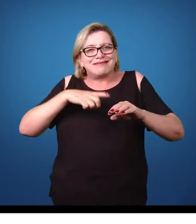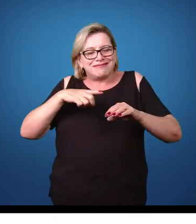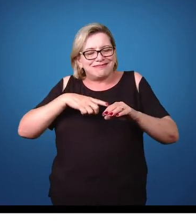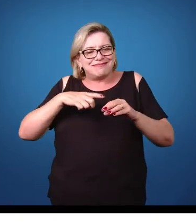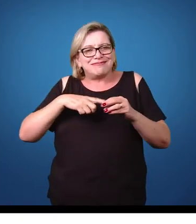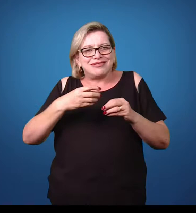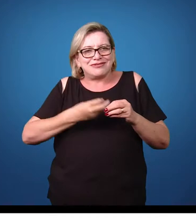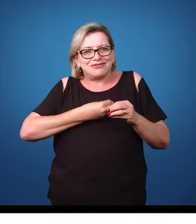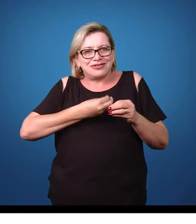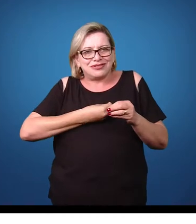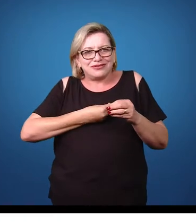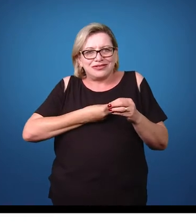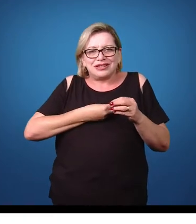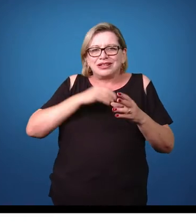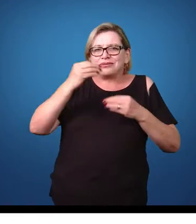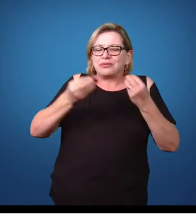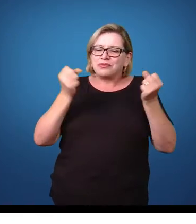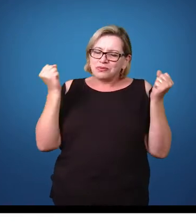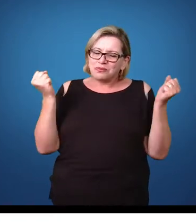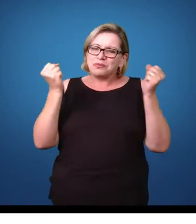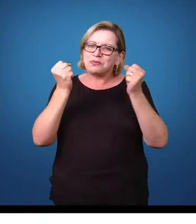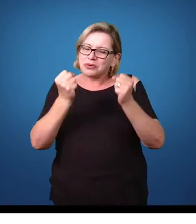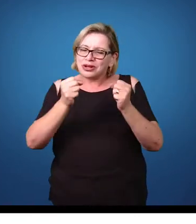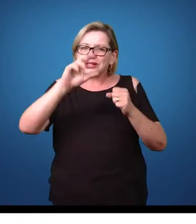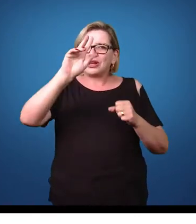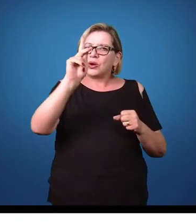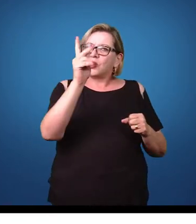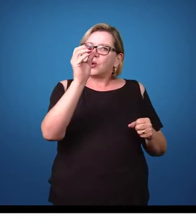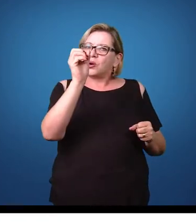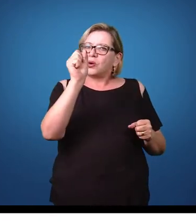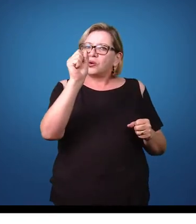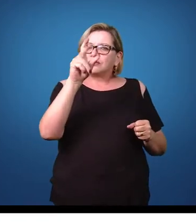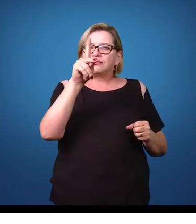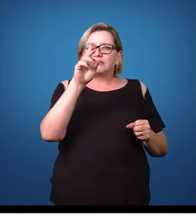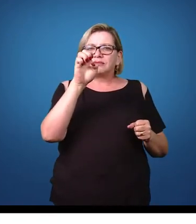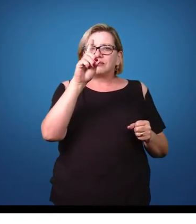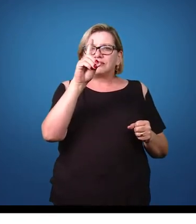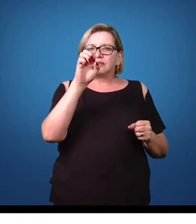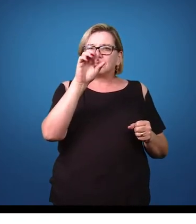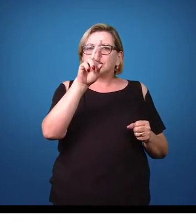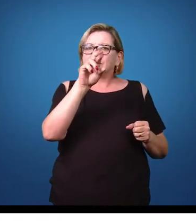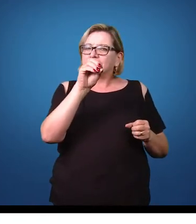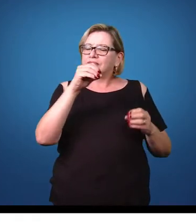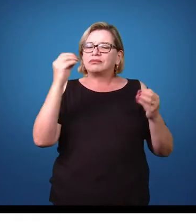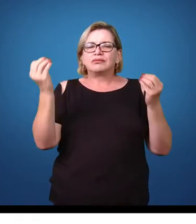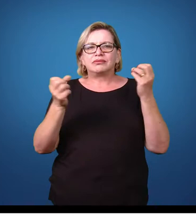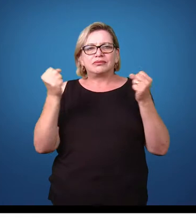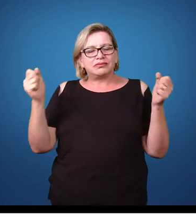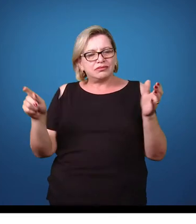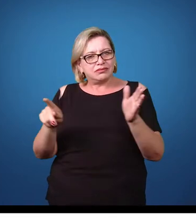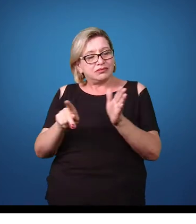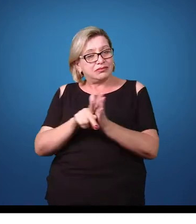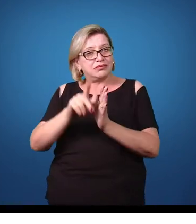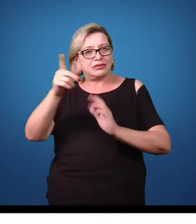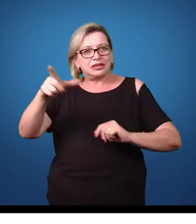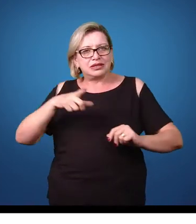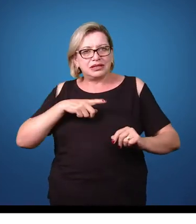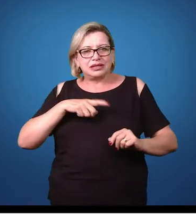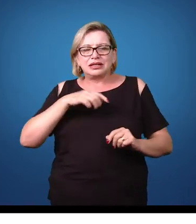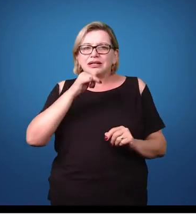também são hospedeiros. Pode ser hospedeiro intermediário, pode ser hospedeiro definitivo desse parasita. É muito